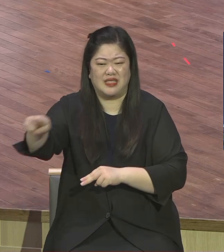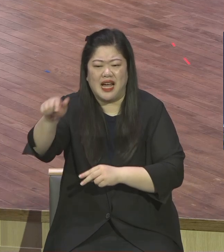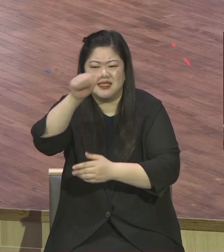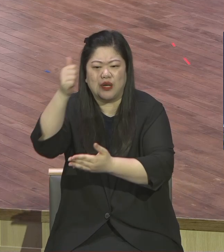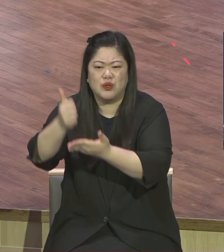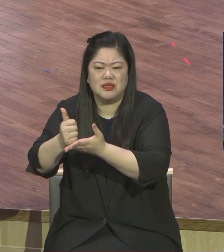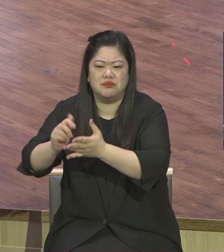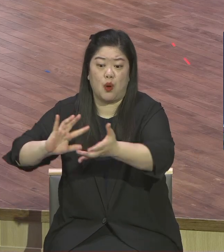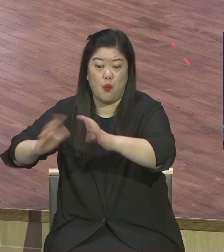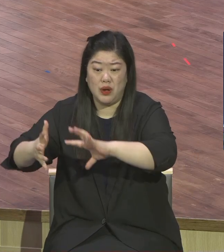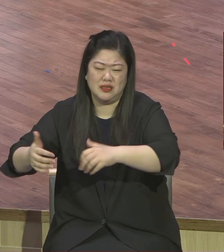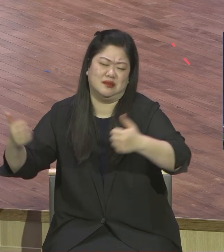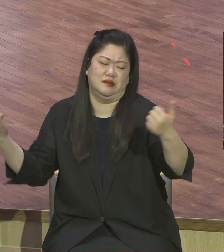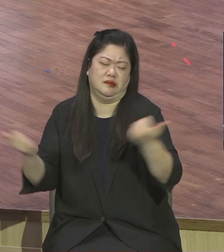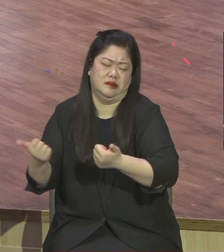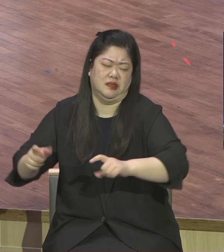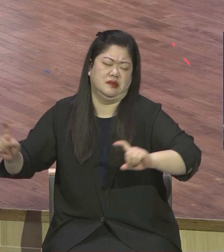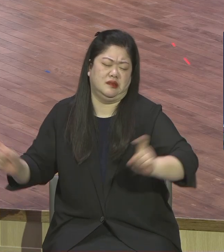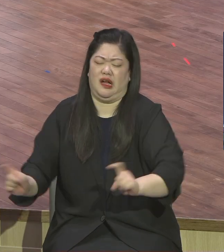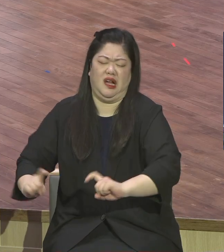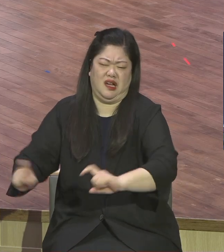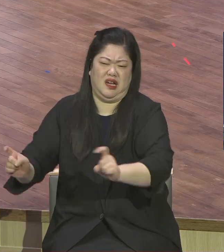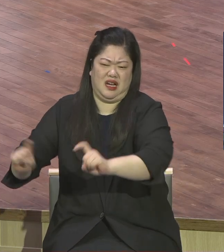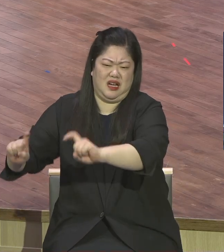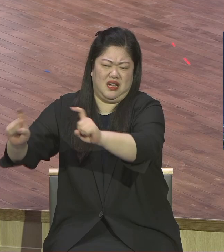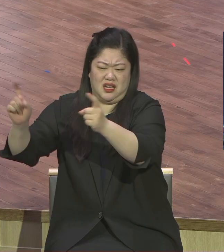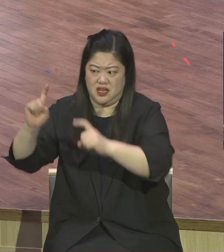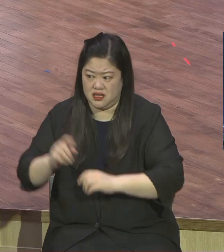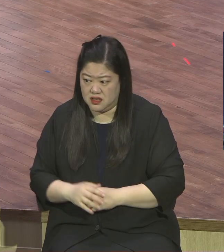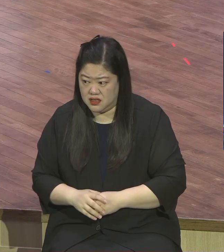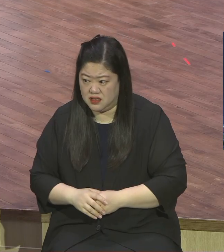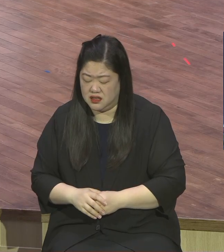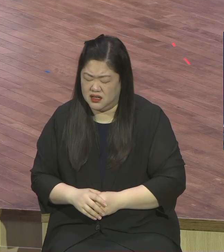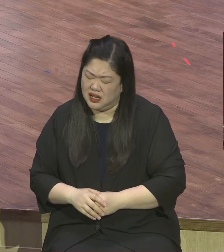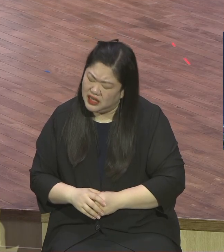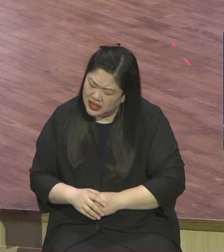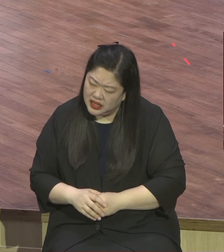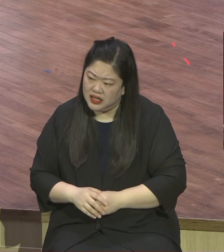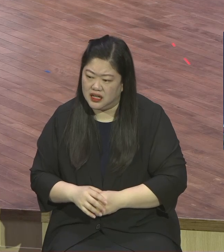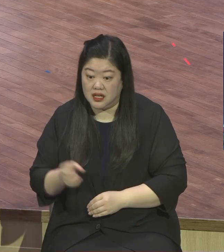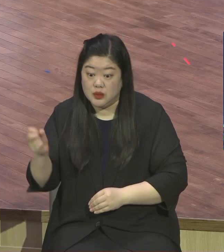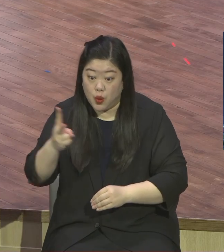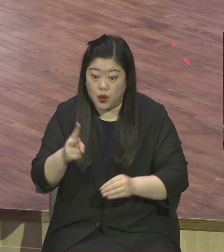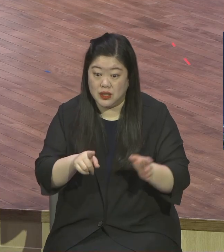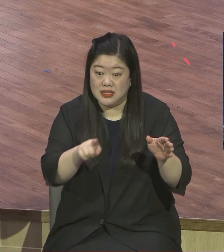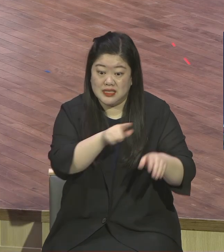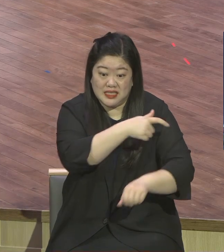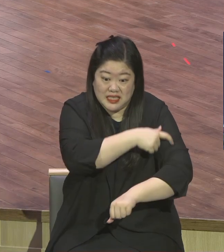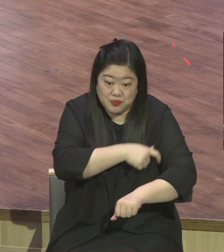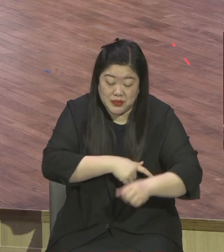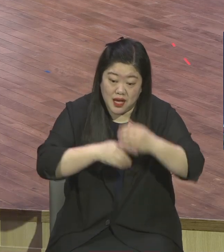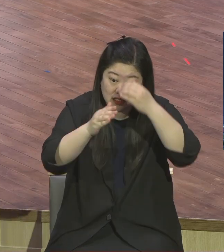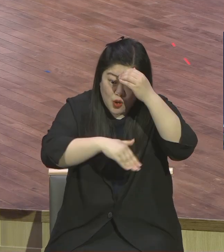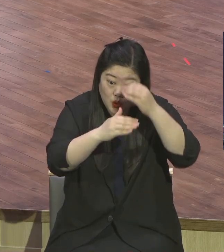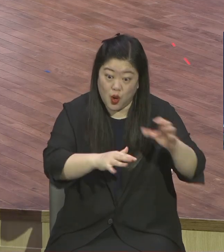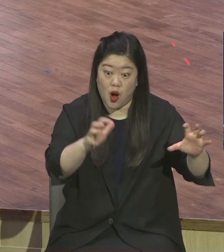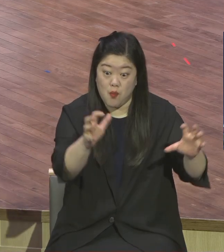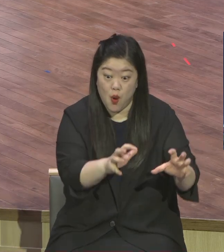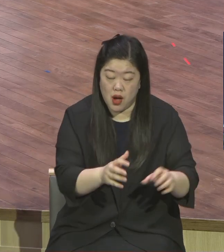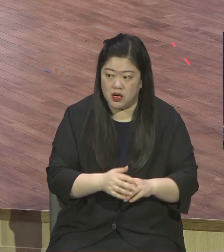문 밖으로 다 들리고 성도들은 모여가지고 서로 남 말 험짐대고 그냐말로 남 이야기를 하는 모습을